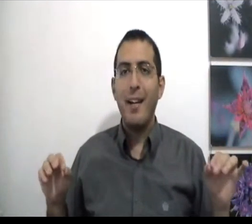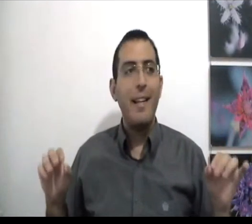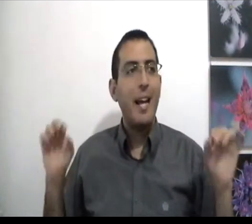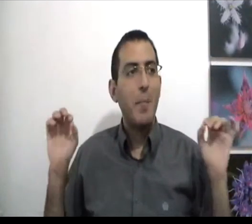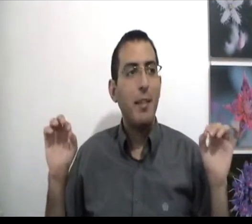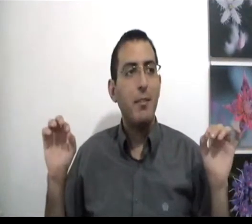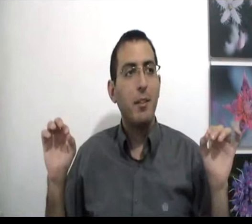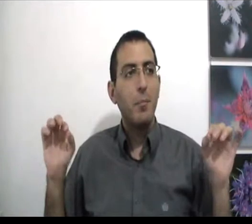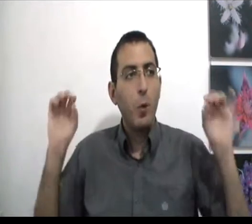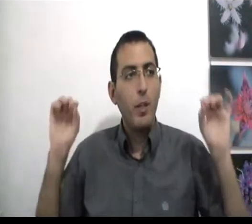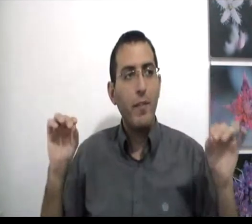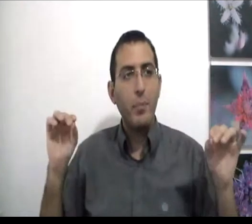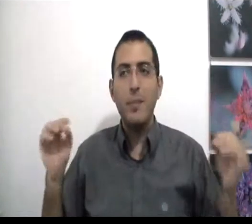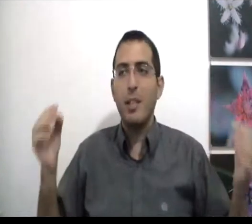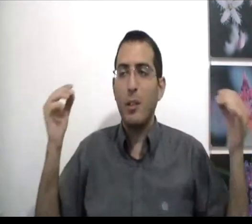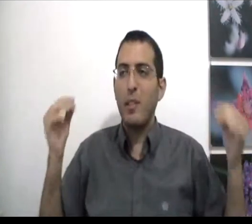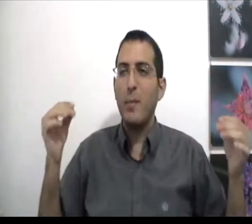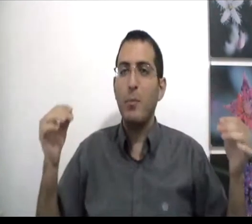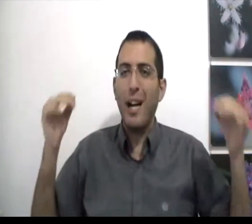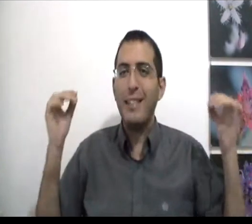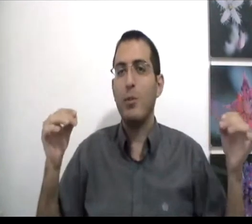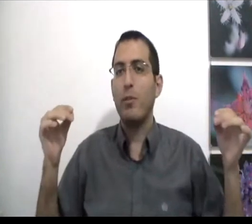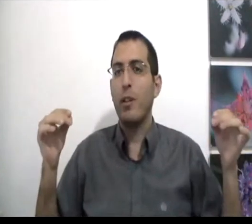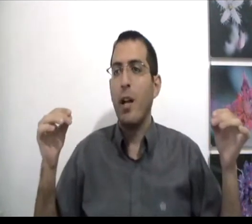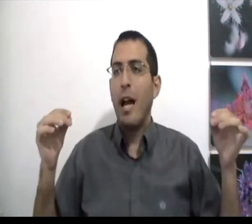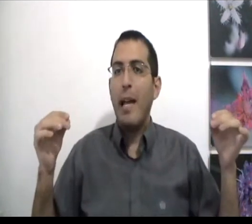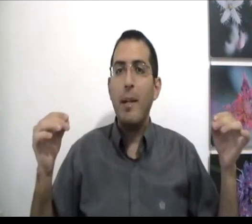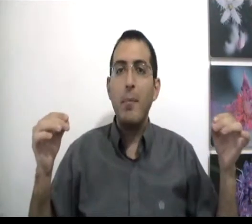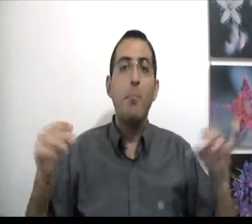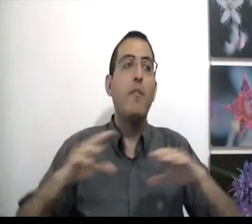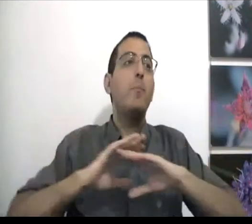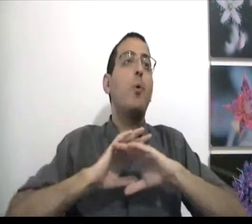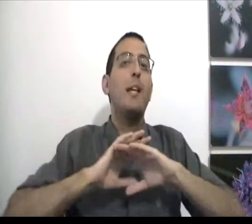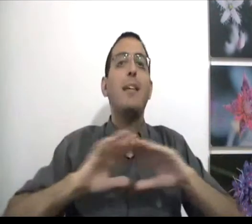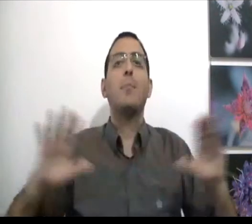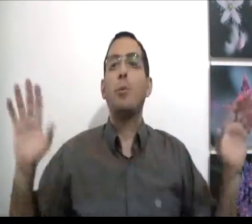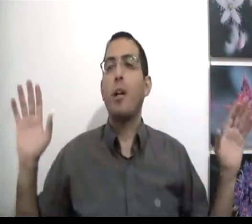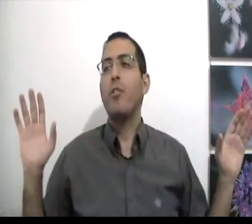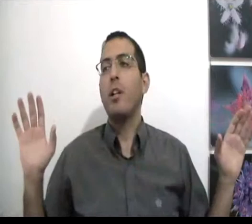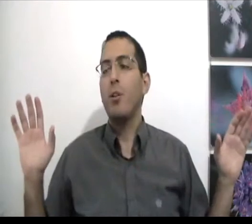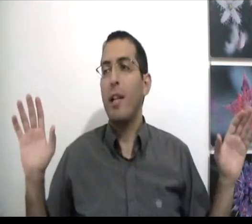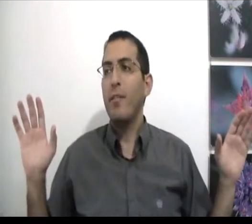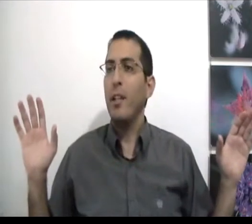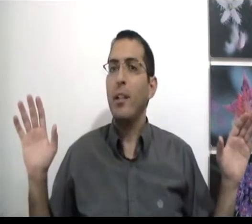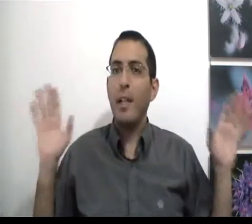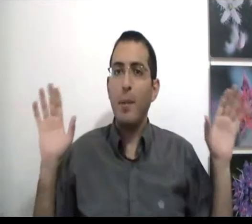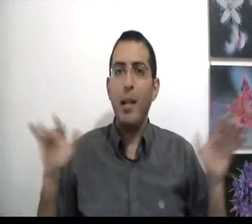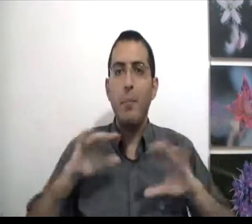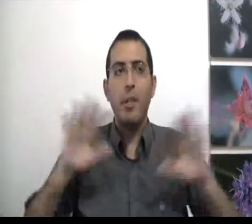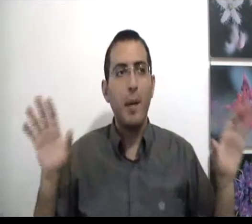לאמת מחויבת בינם צריך להיות אמיתי עם עצמו עד הסוף האם אני באופן מוחלט בטוח לי שאני לא יכול להבין אם כן פה נגמר